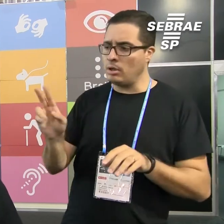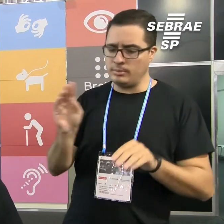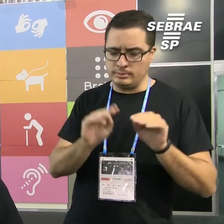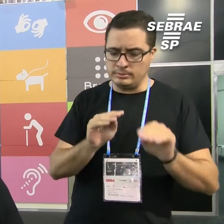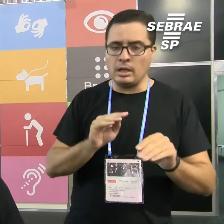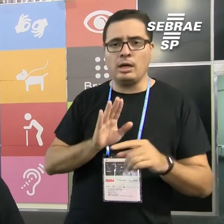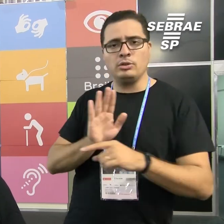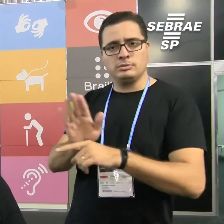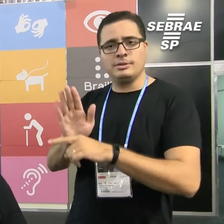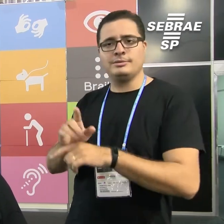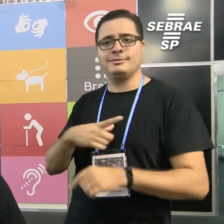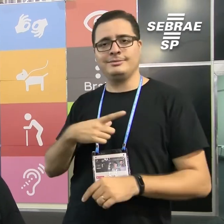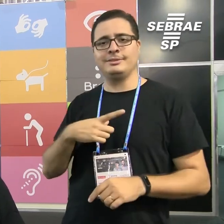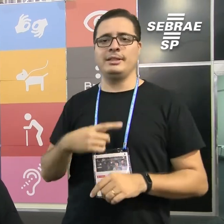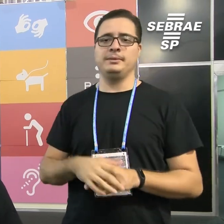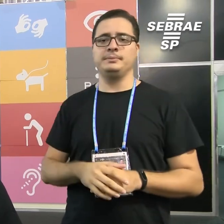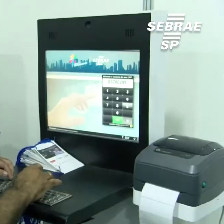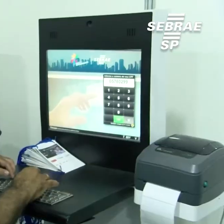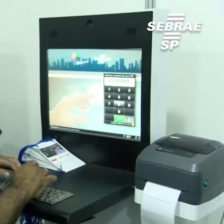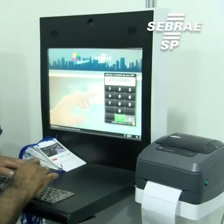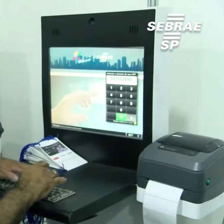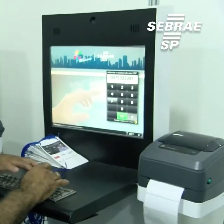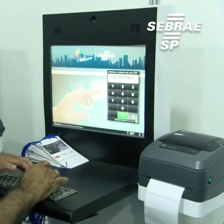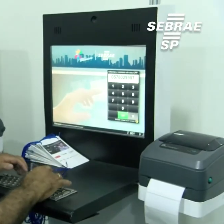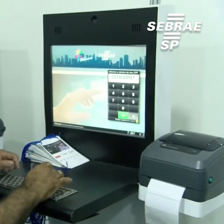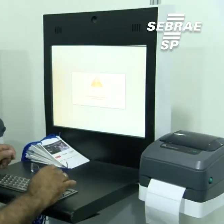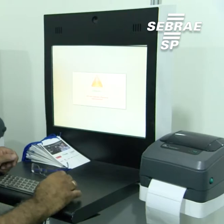auxiliando no credenciamento dessas crianças.